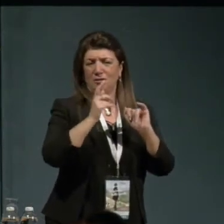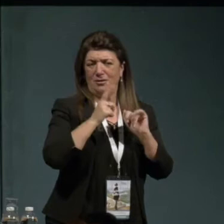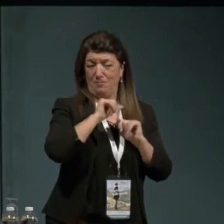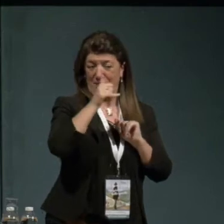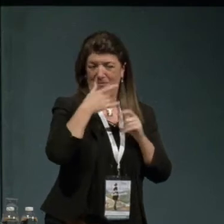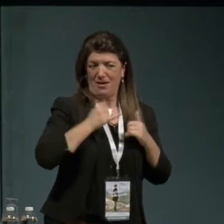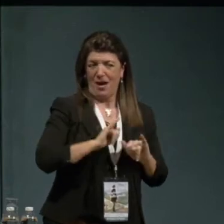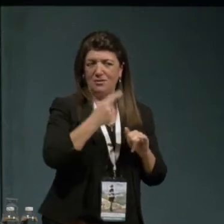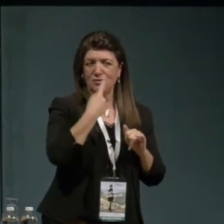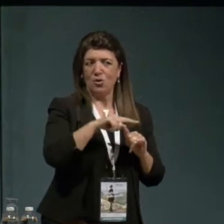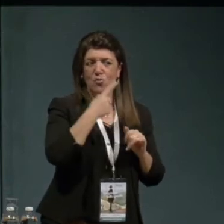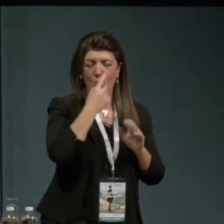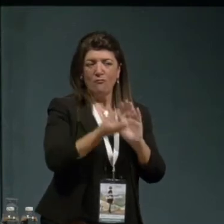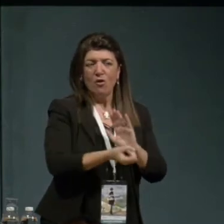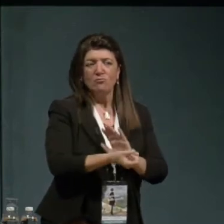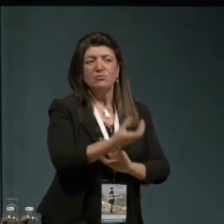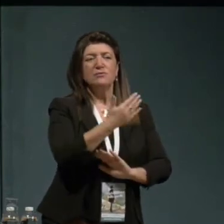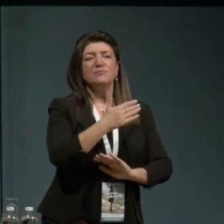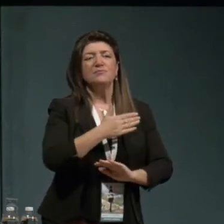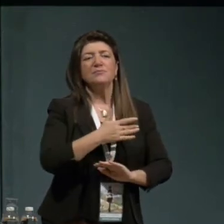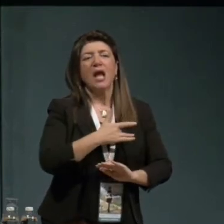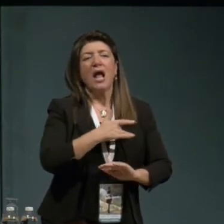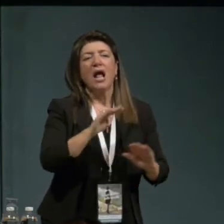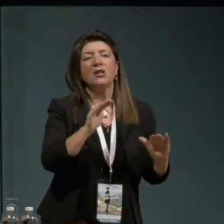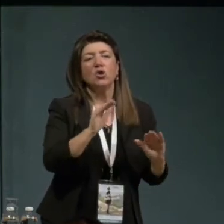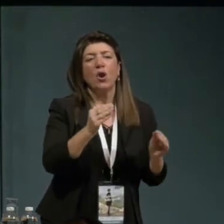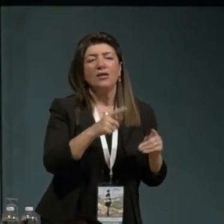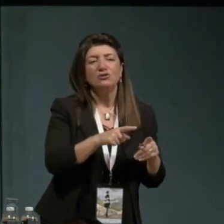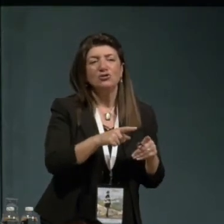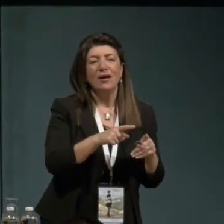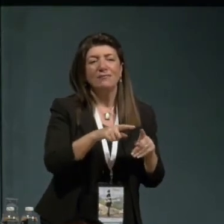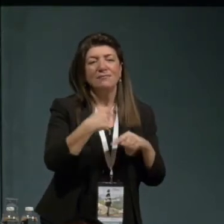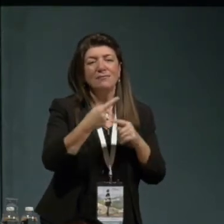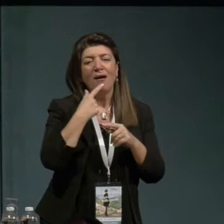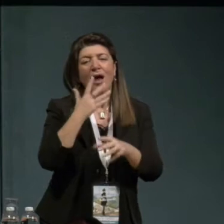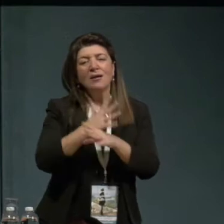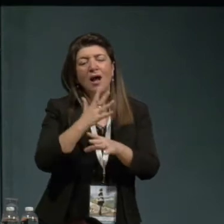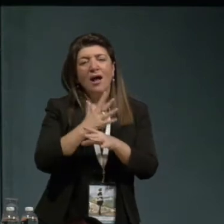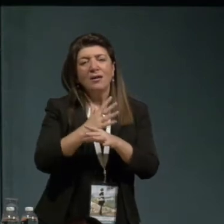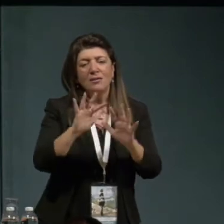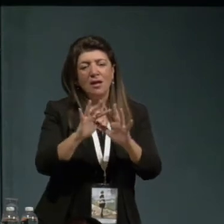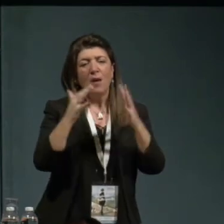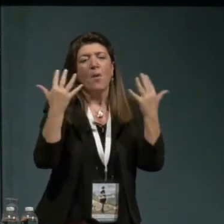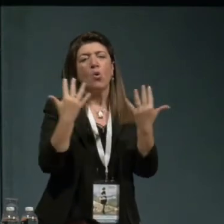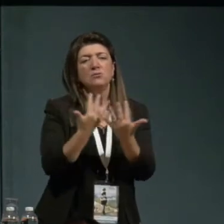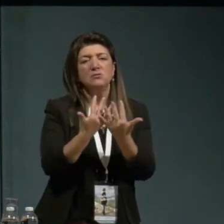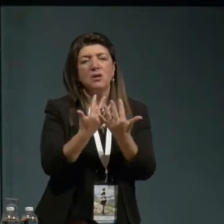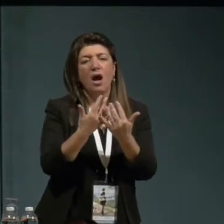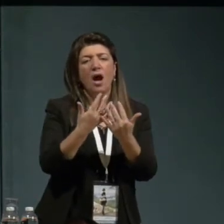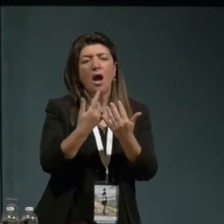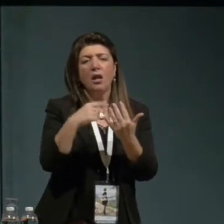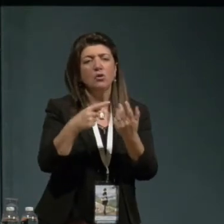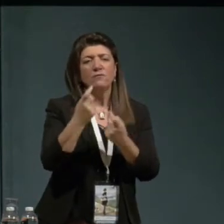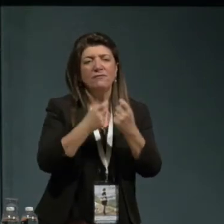il carattere per la prima volta mondializzato e mondializzante della rivolta studentesca che dilaga